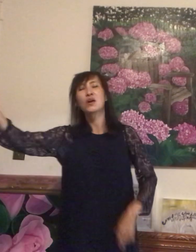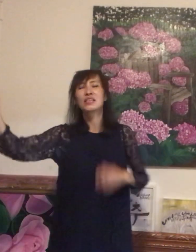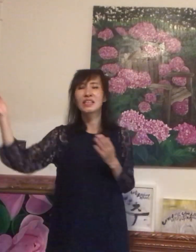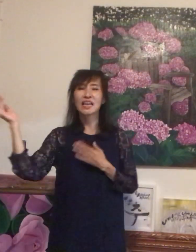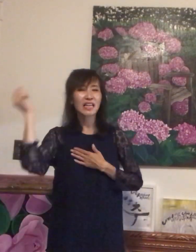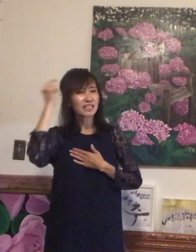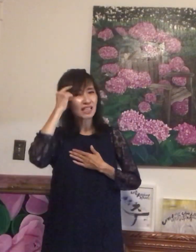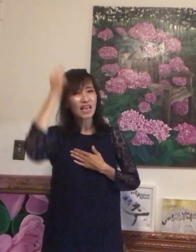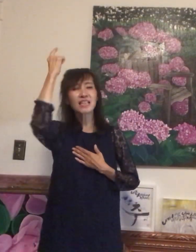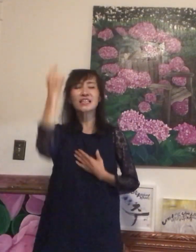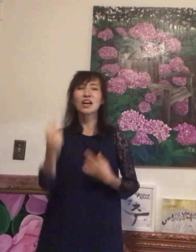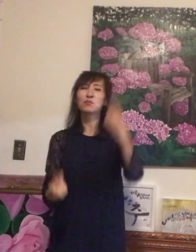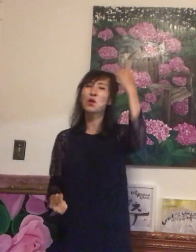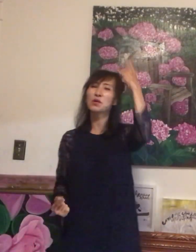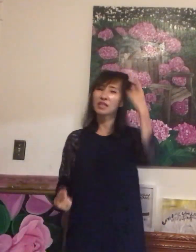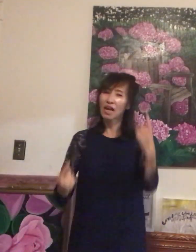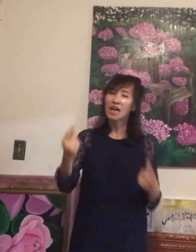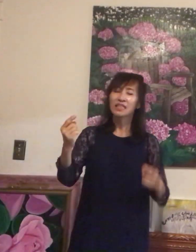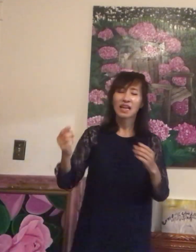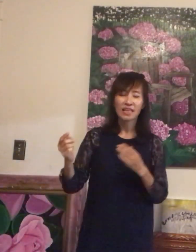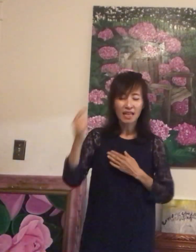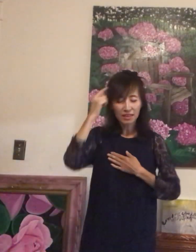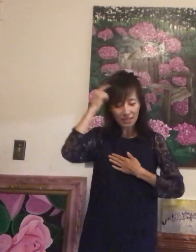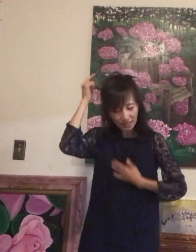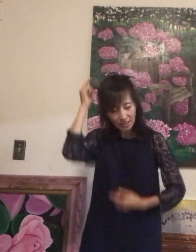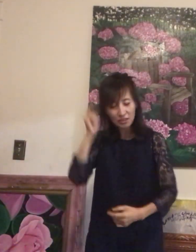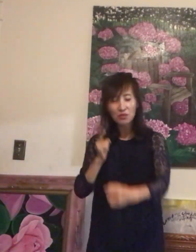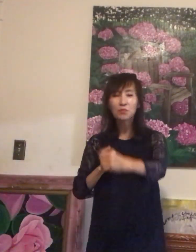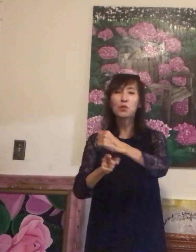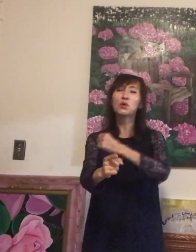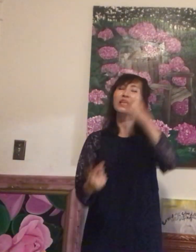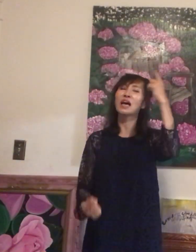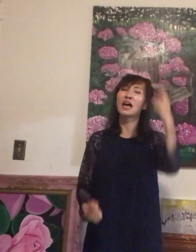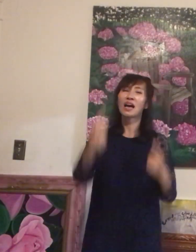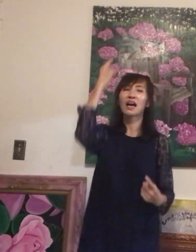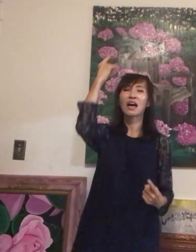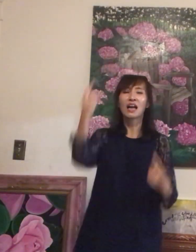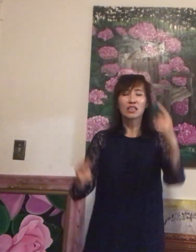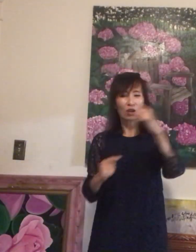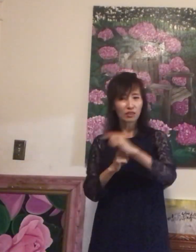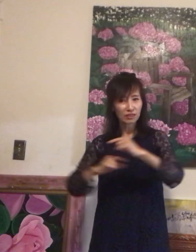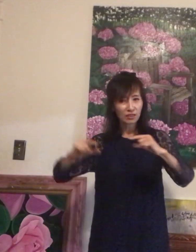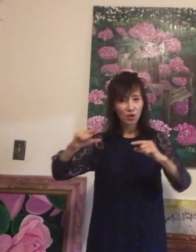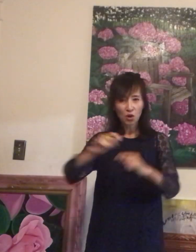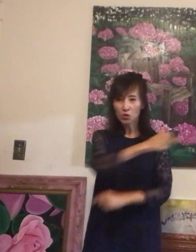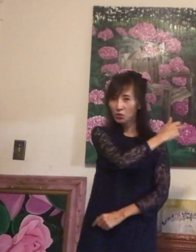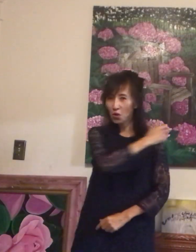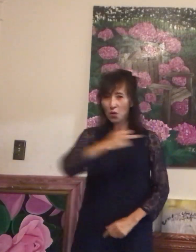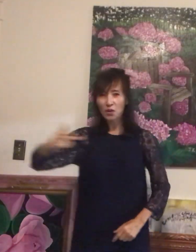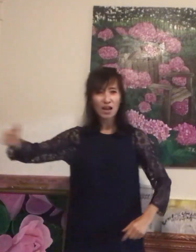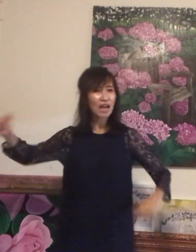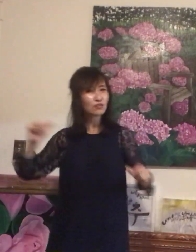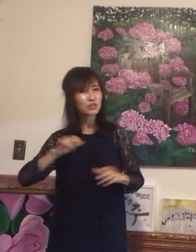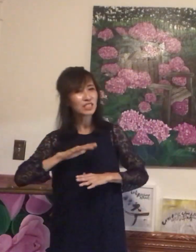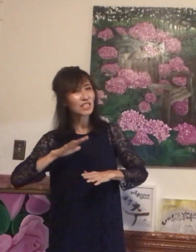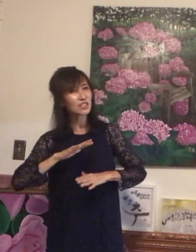나의 생각보다 나의 뜻보다 더 크고 놀라우신